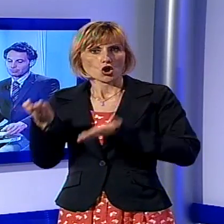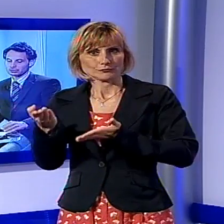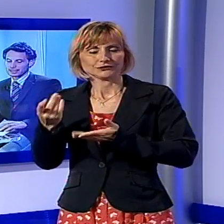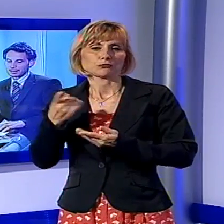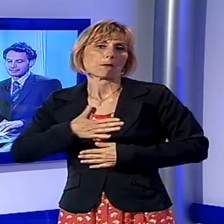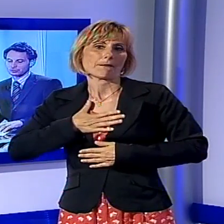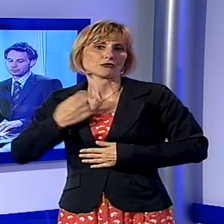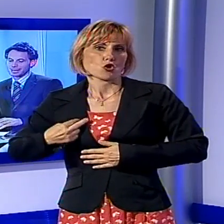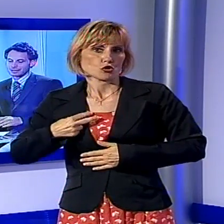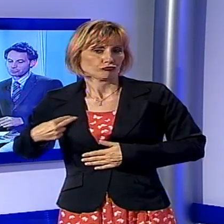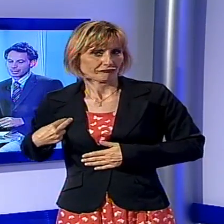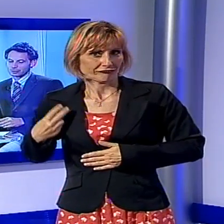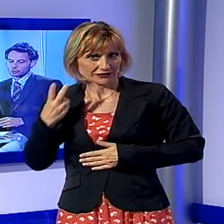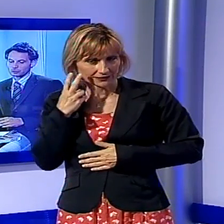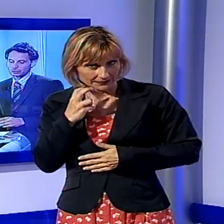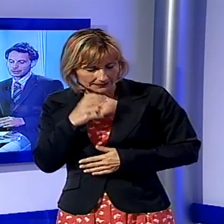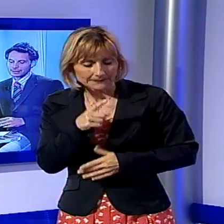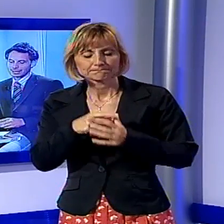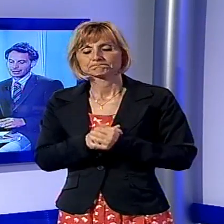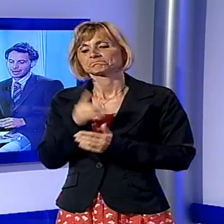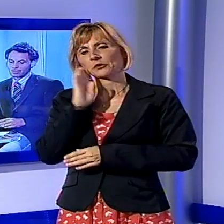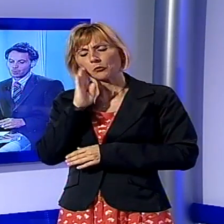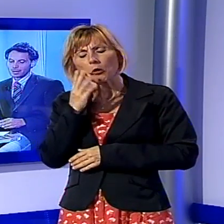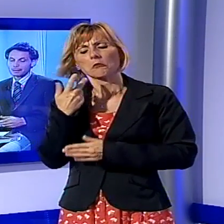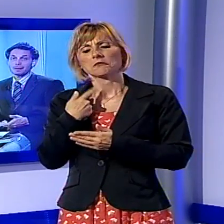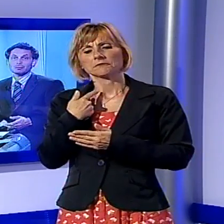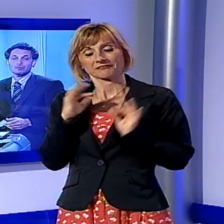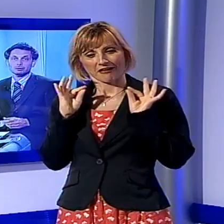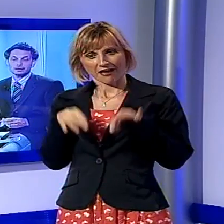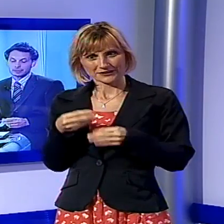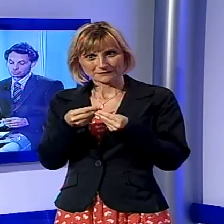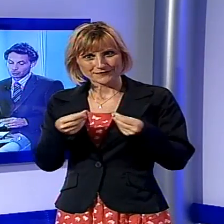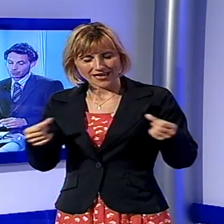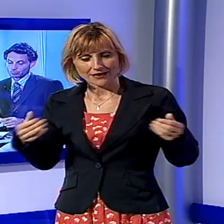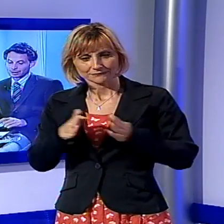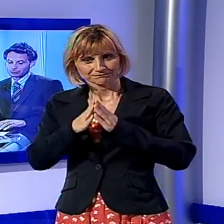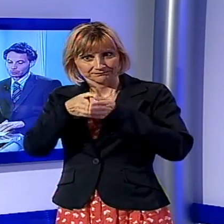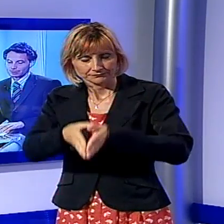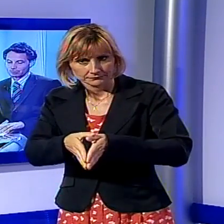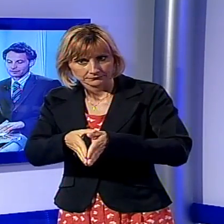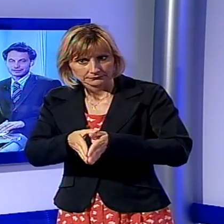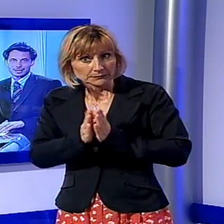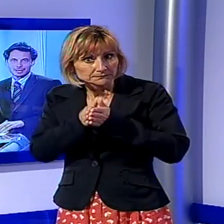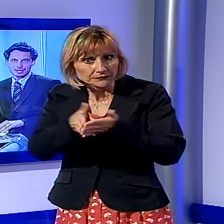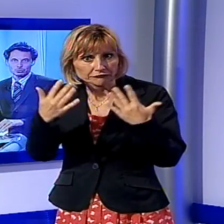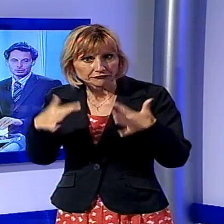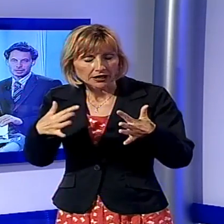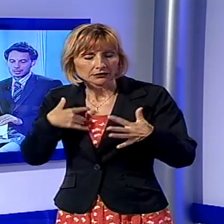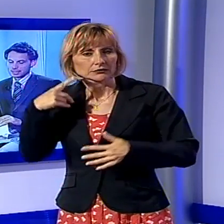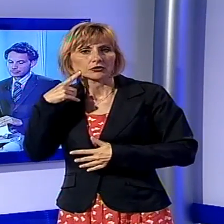volta arrivato in spiaggia ha deciso di entrare in acqua ma una volta dentro ha accusato un malore fatale. Inutili i